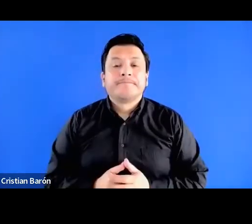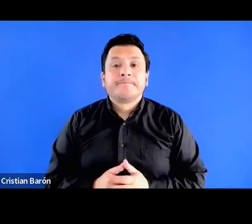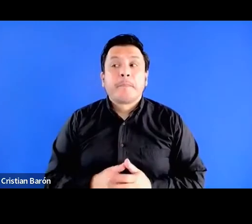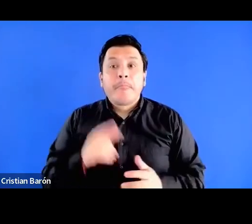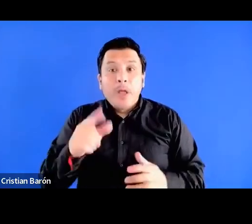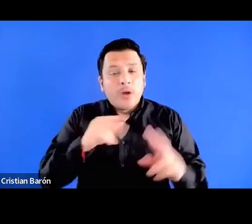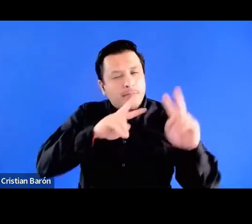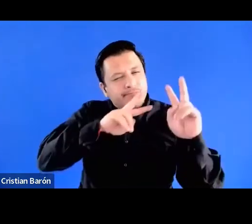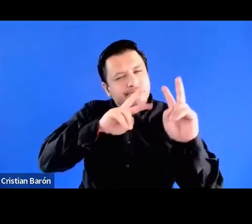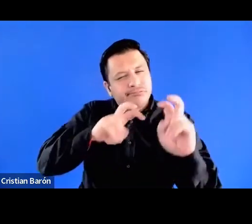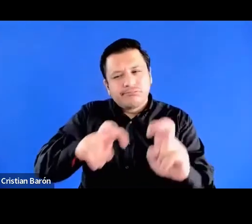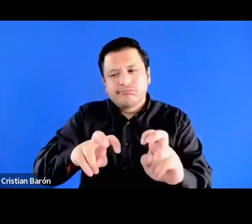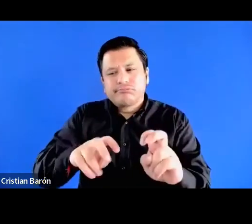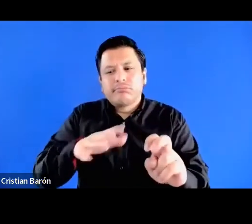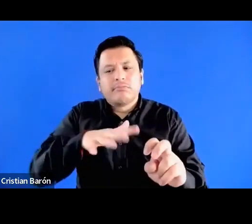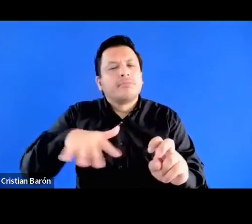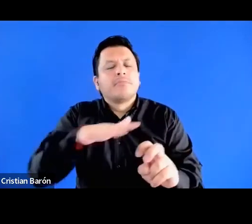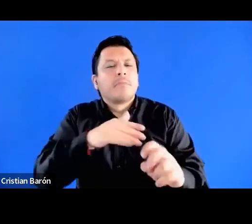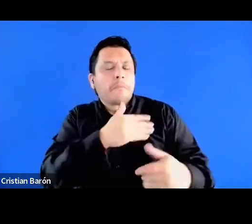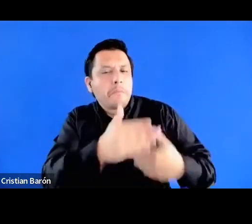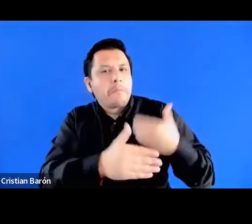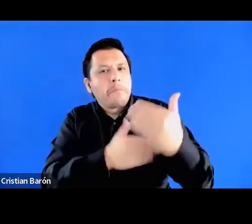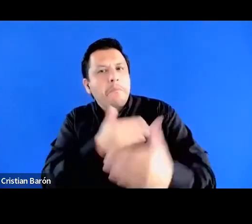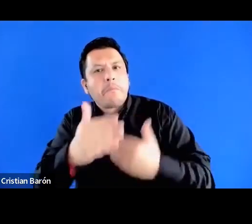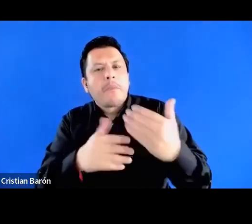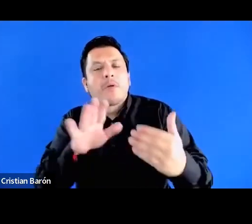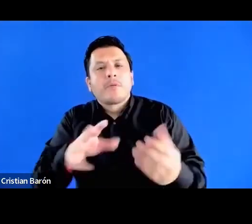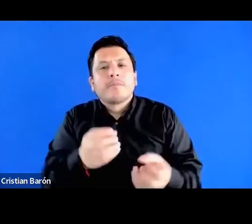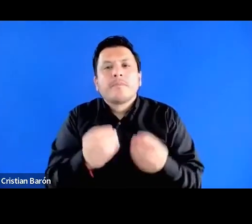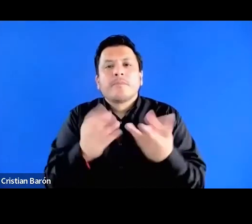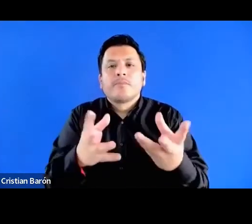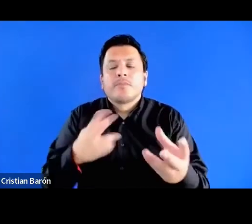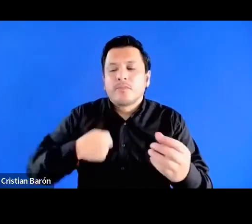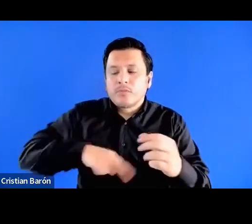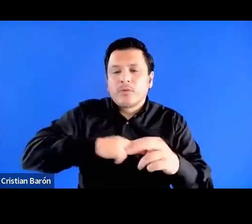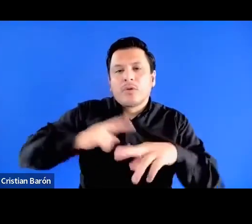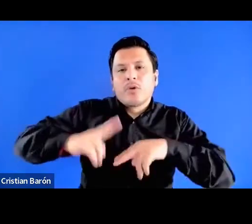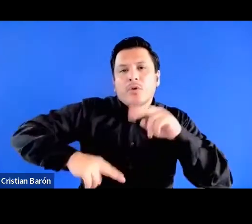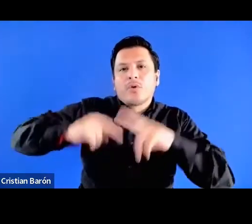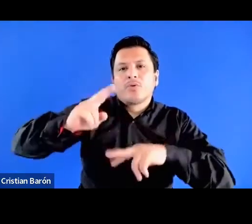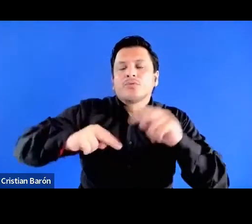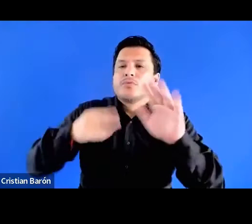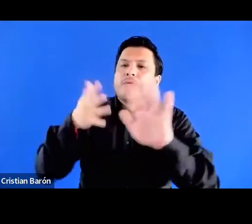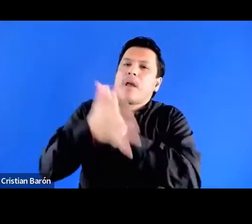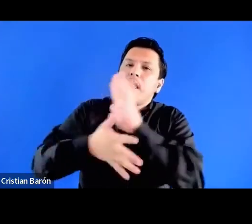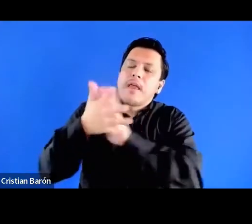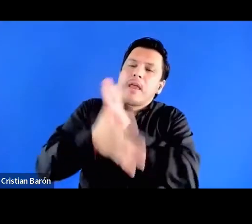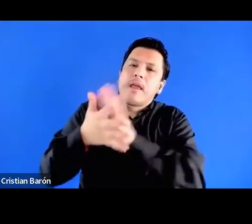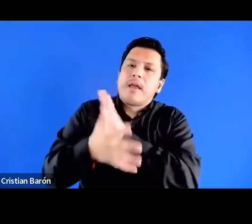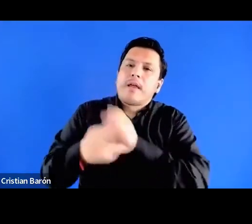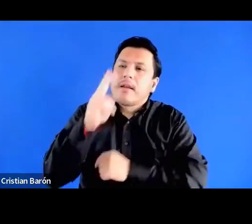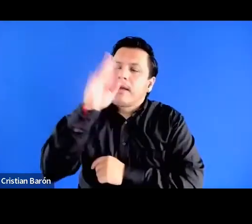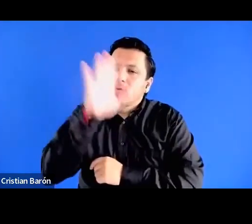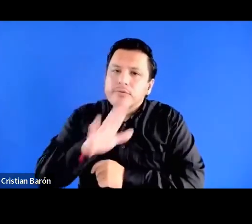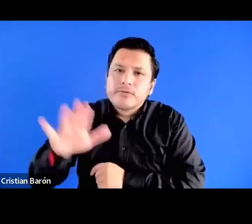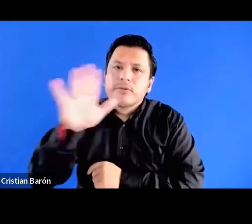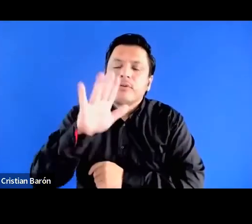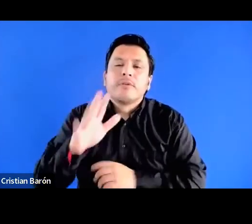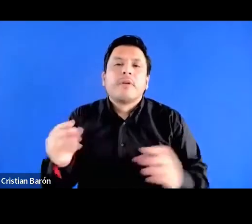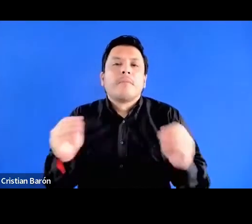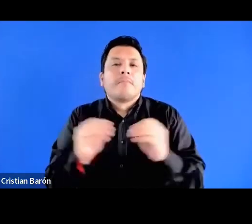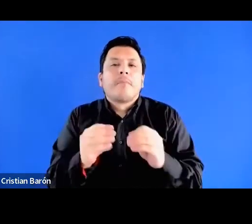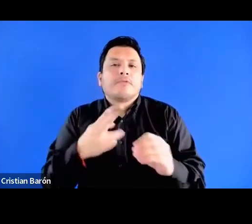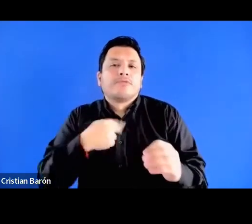ejercicio, en su totalidad, pretende contribuir a la construcción de un relato de la nación que incluya en él la